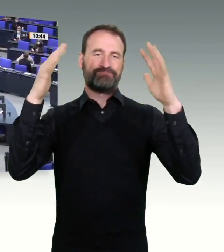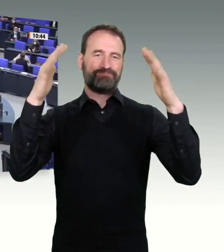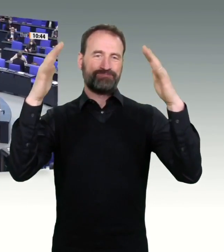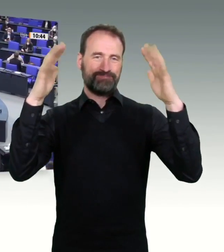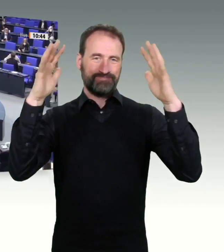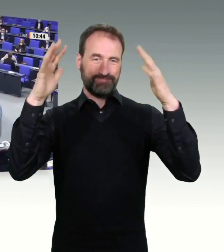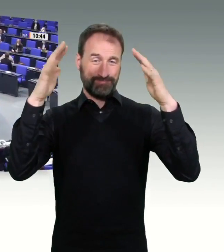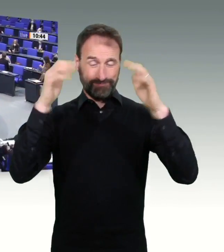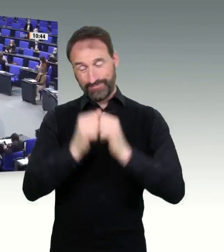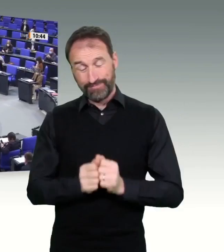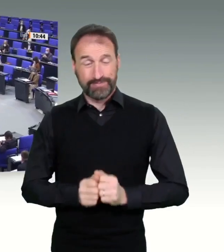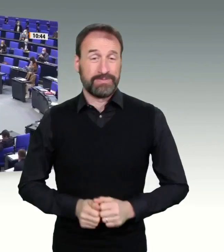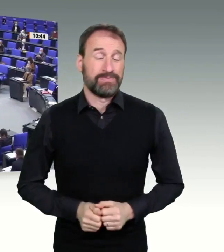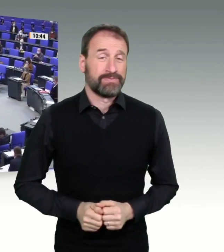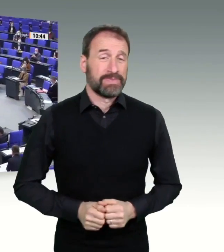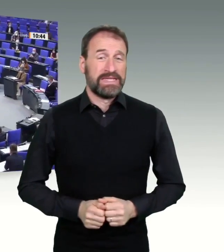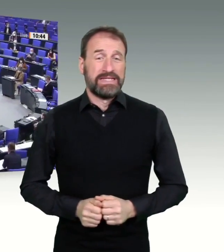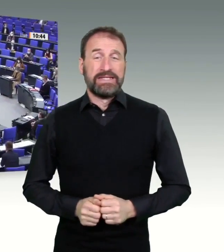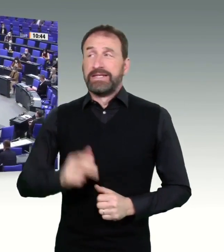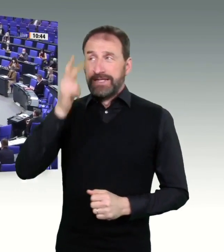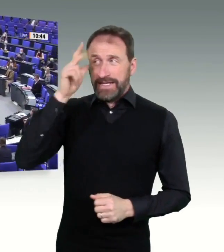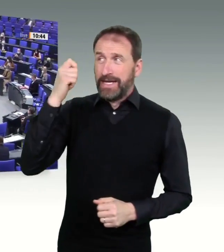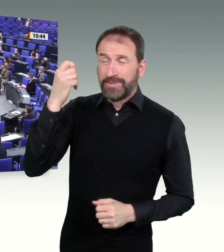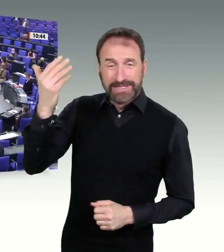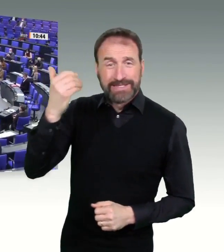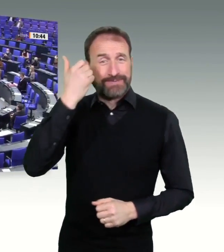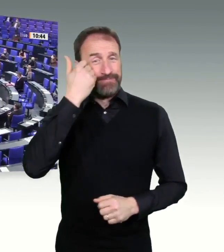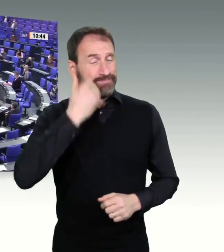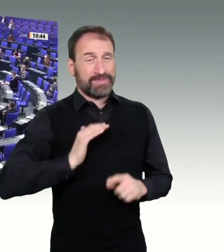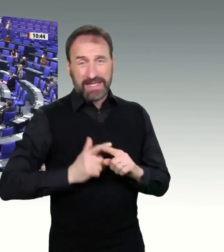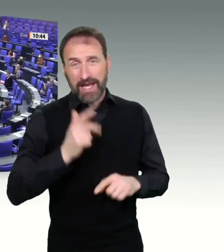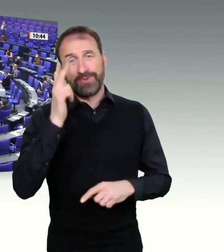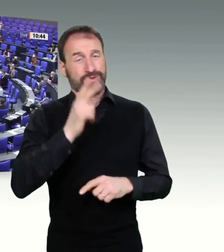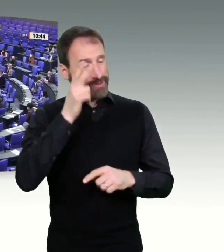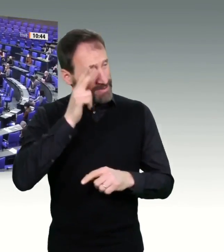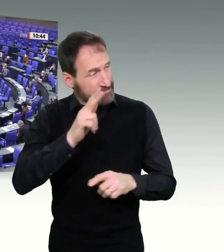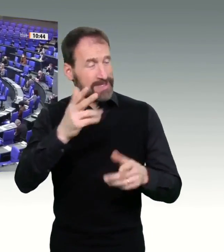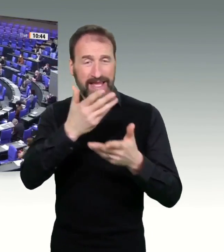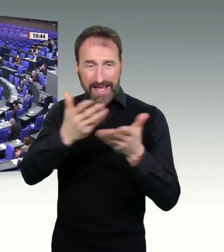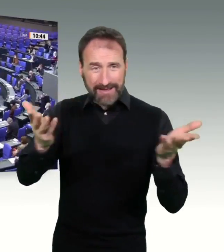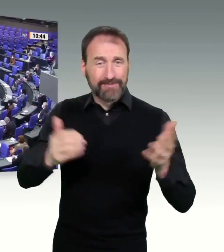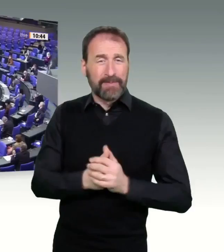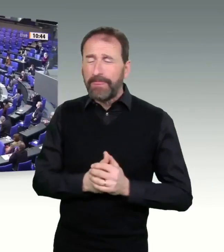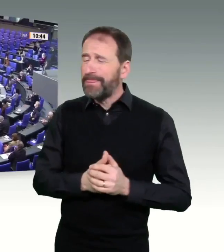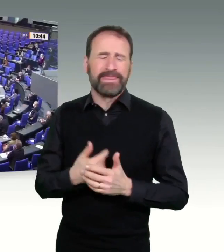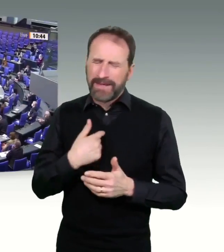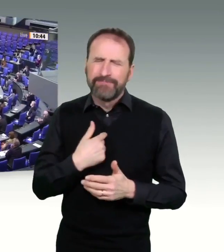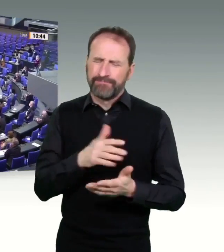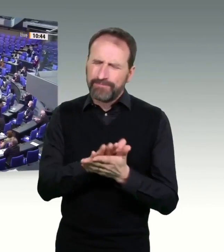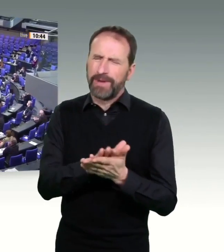Herr Präsident, sehr geehrte Damen, sehr geehrte Herren! Wir bleiben dabei, es muss schnellstmögliche Impfangebote für